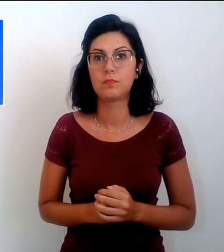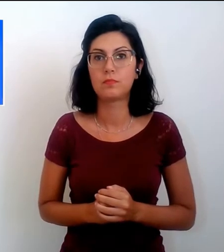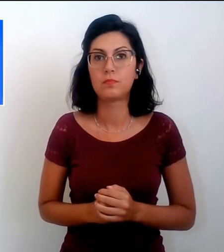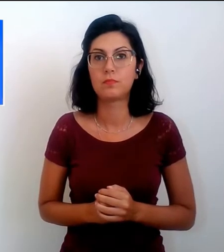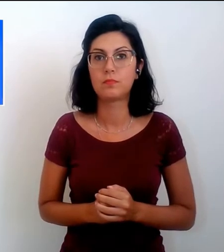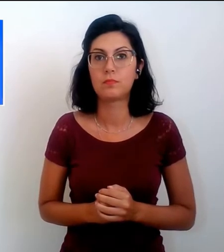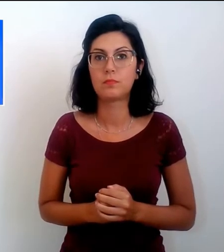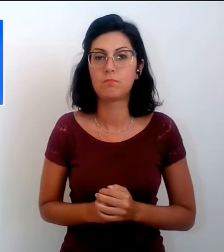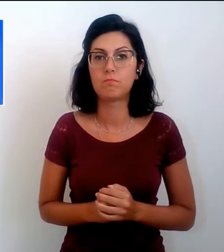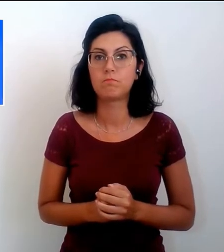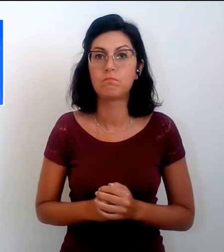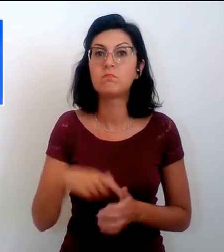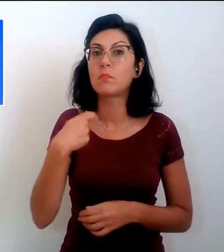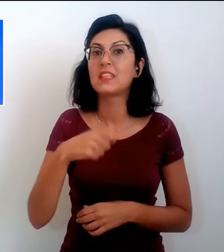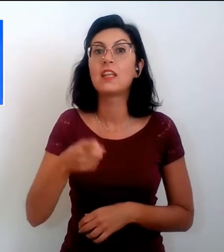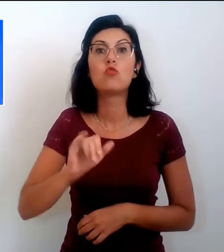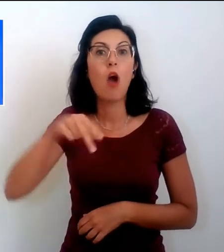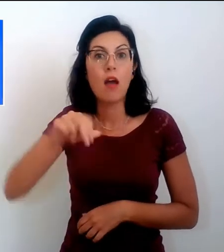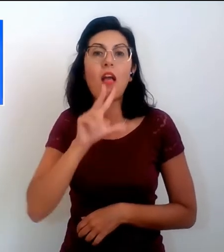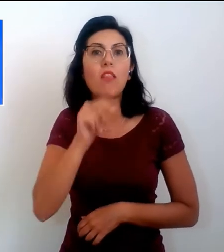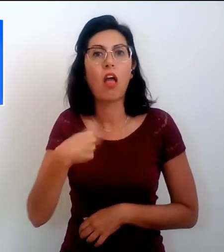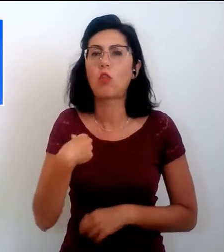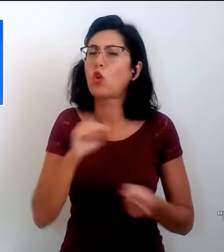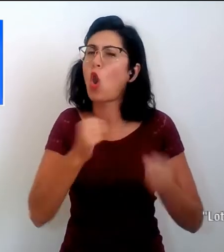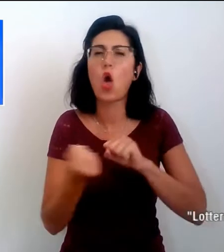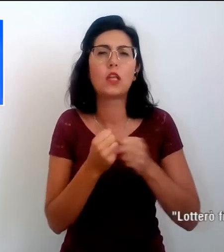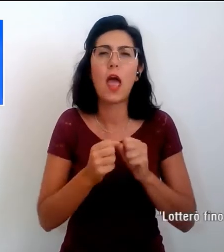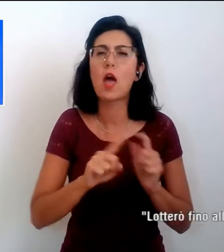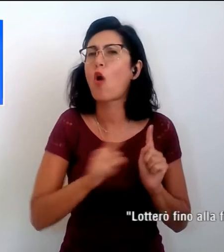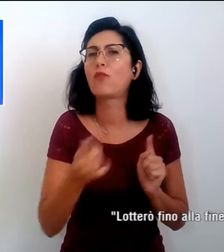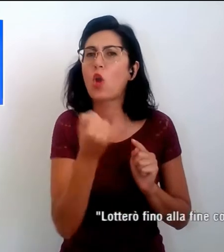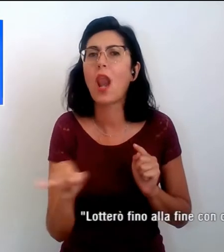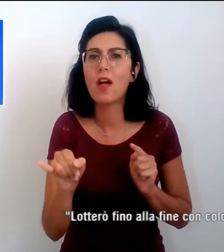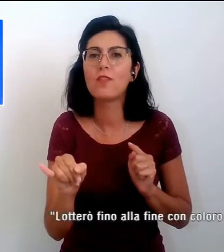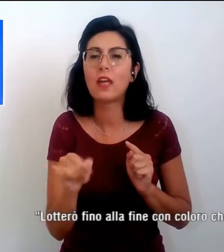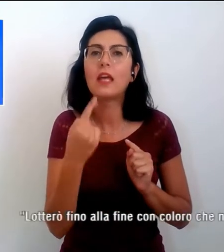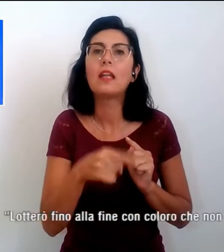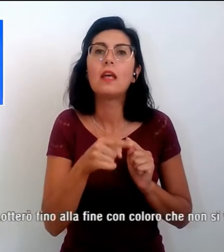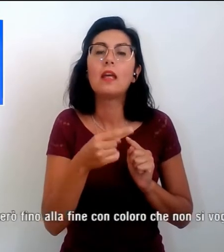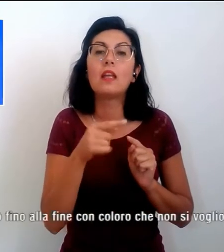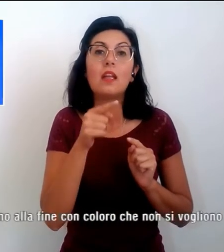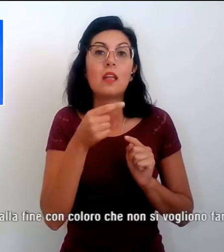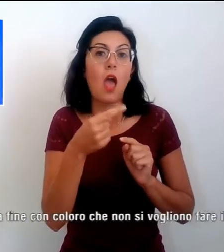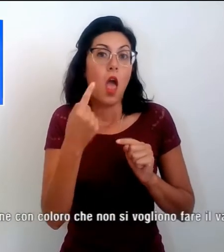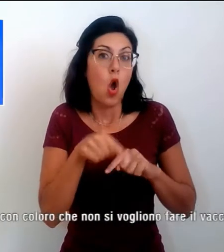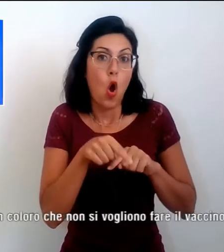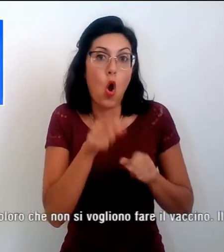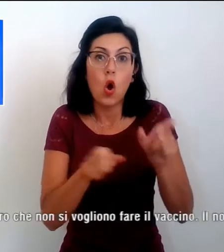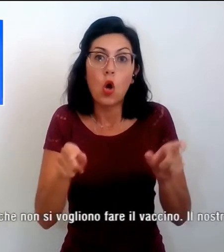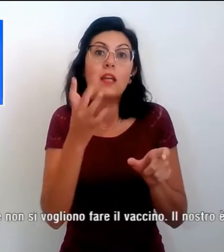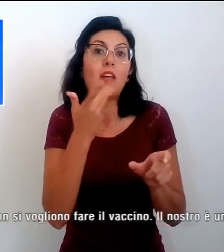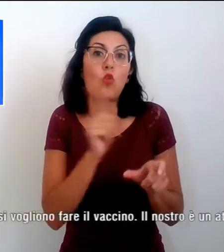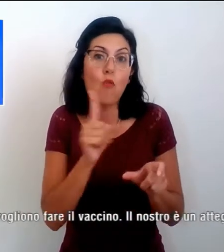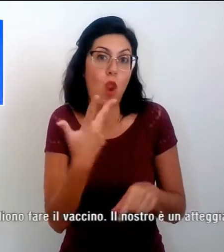E il presidente Gianni ha anche detto, lotterò fino alla fine con coloro che non si vogliono vaccinare. Il nostro è un